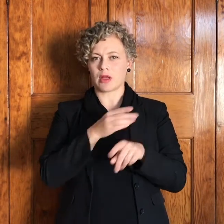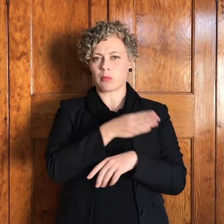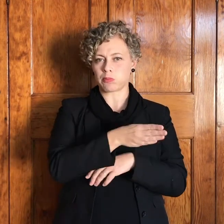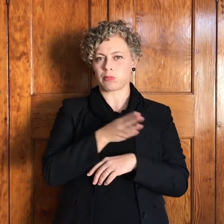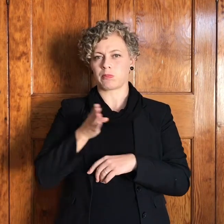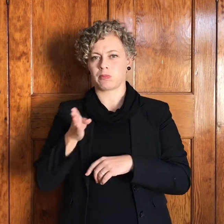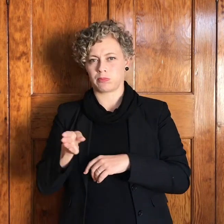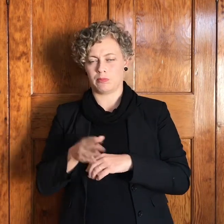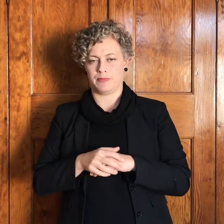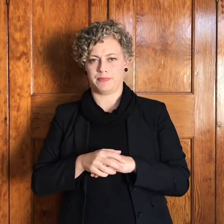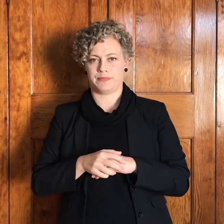skerm na die raamwerk.